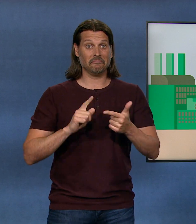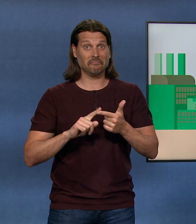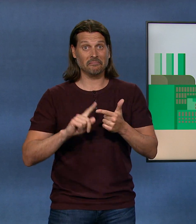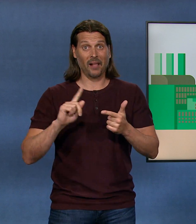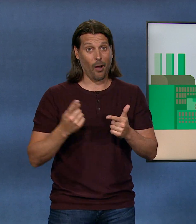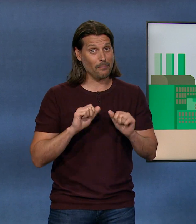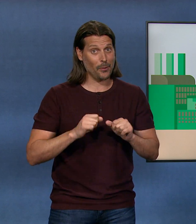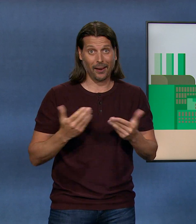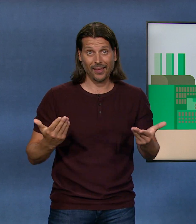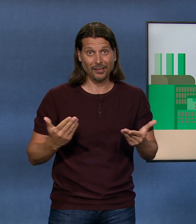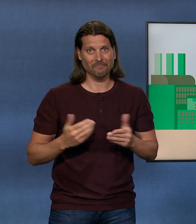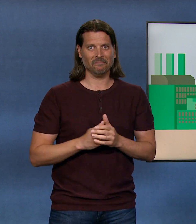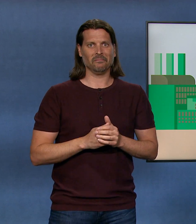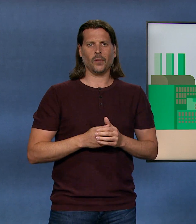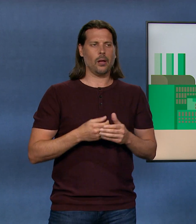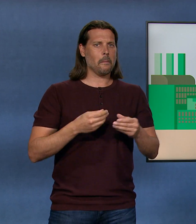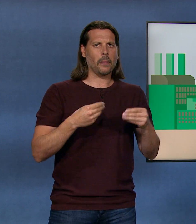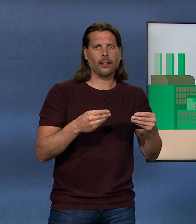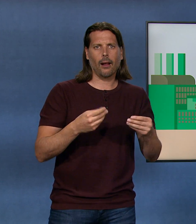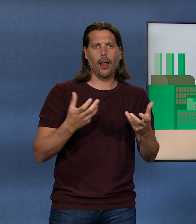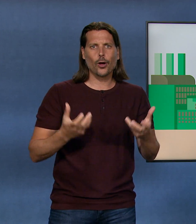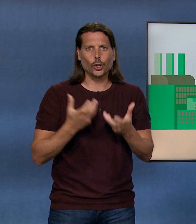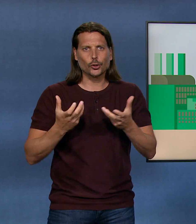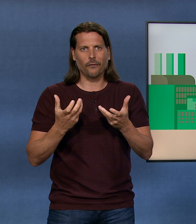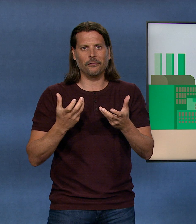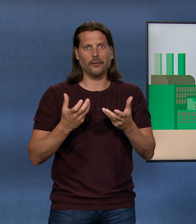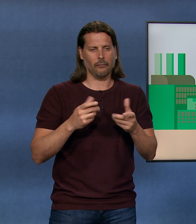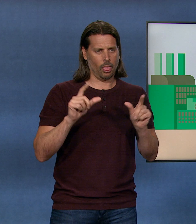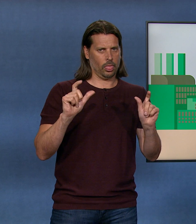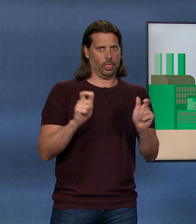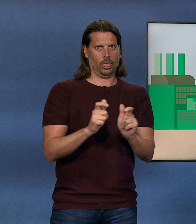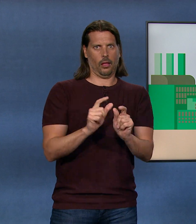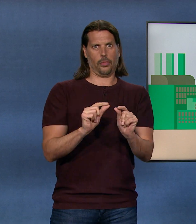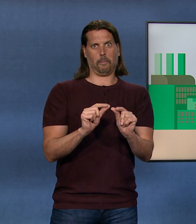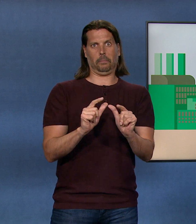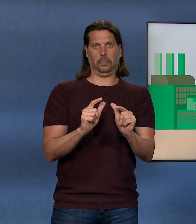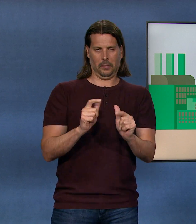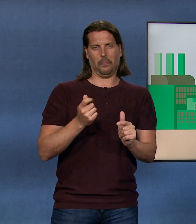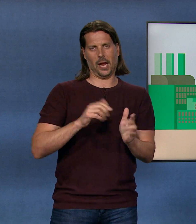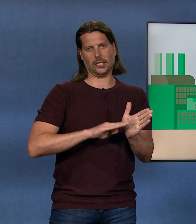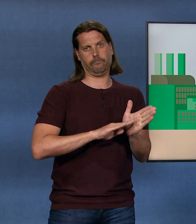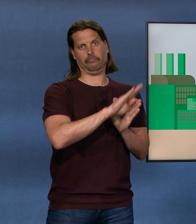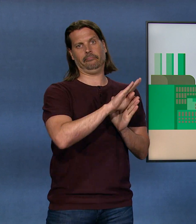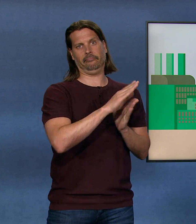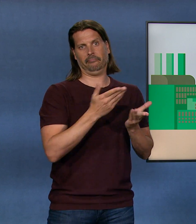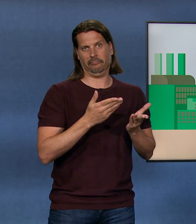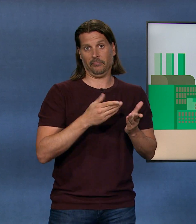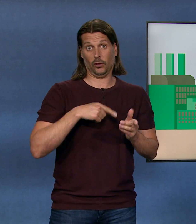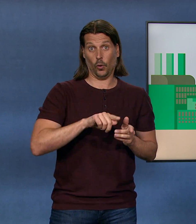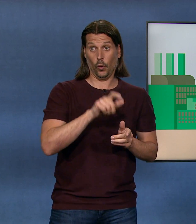auch sein, dass bestimmte Materialien oder Rohstoffe knapp werden und diese deshalb teurer werden. Wenn Firmen sie